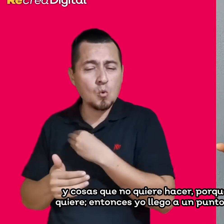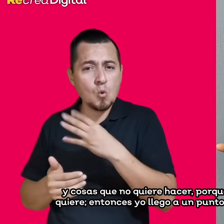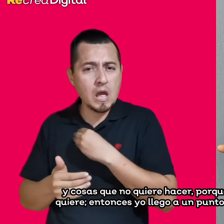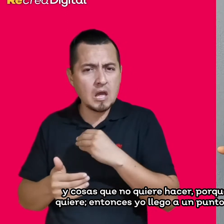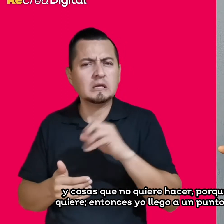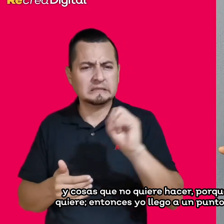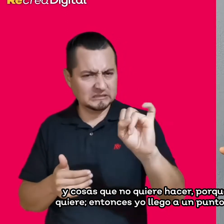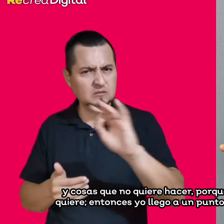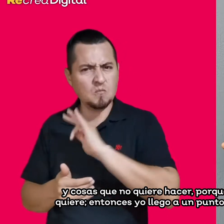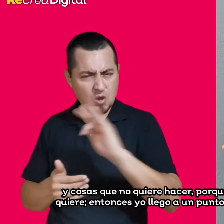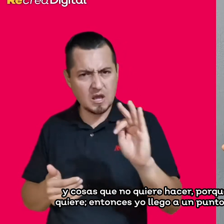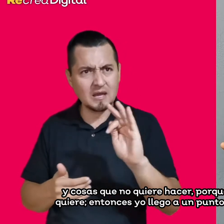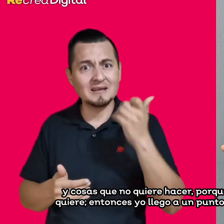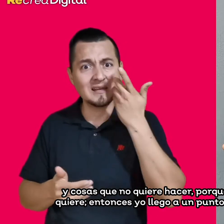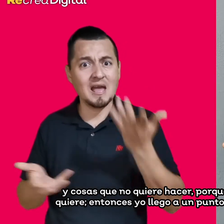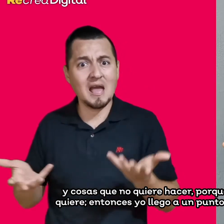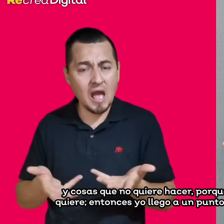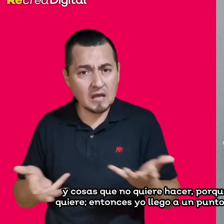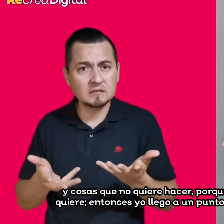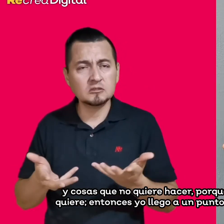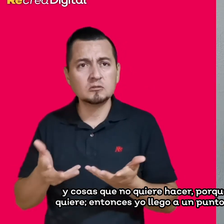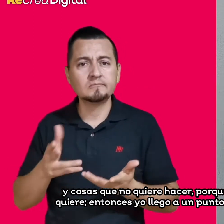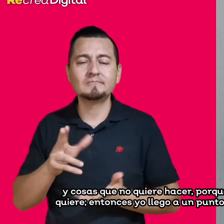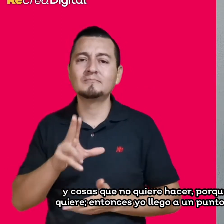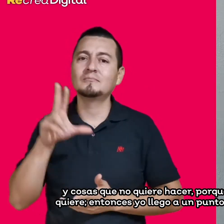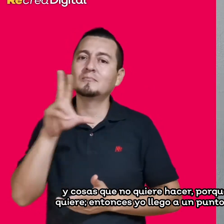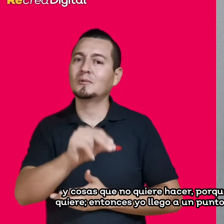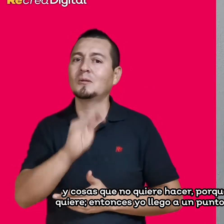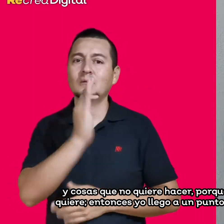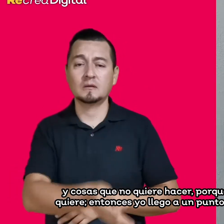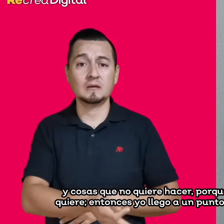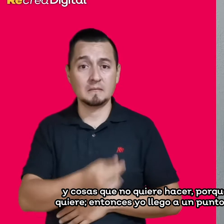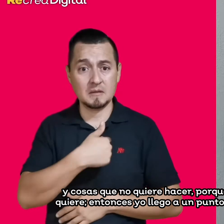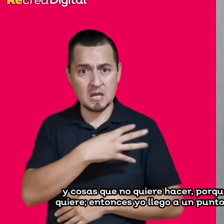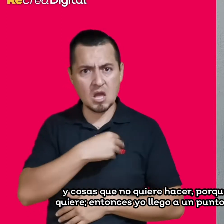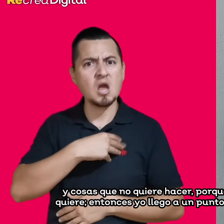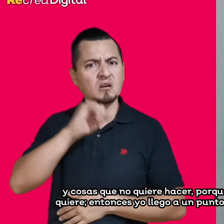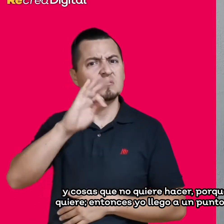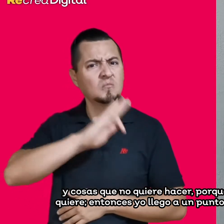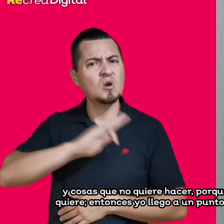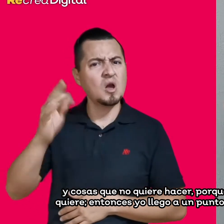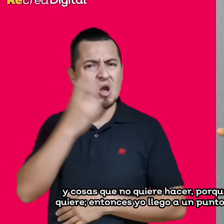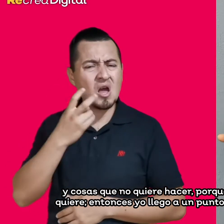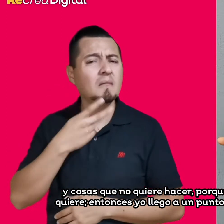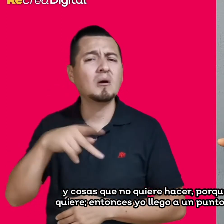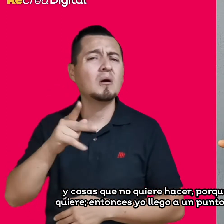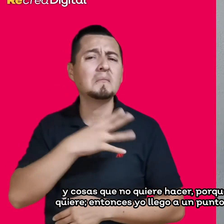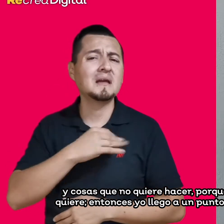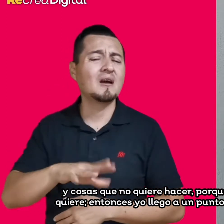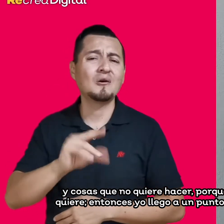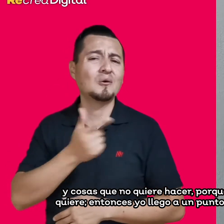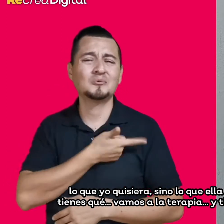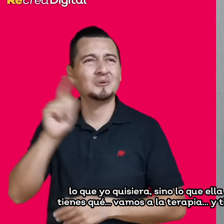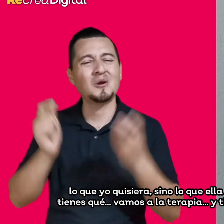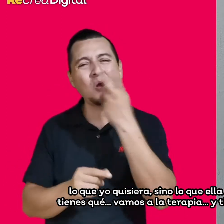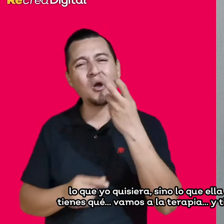puede oralizar, pero no quiere. Entonces yo hubo un punto en el que yo me di cuenta que no era